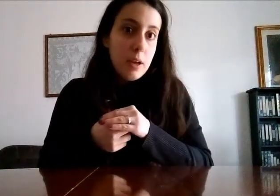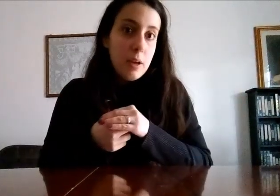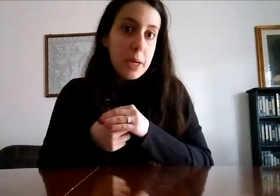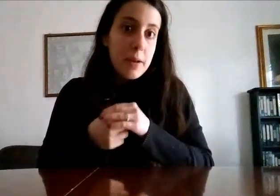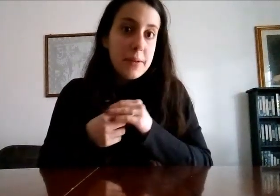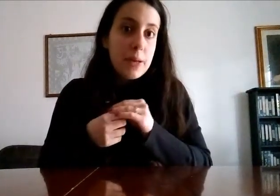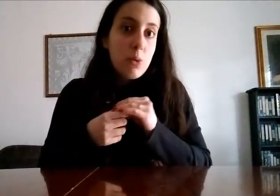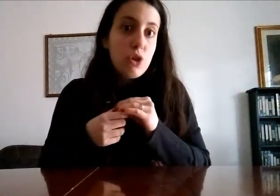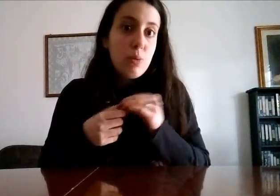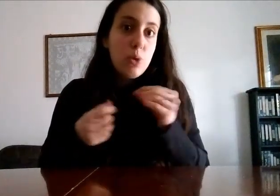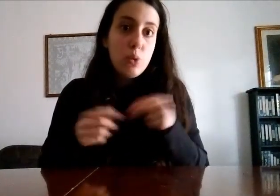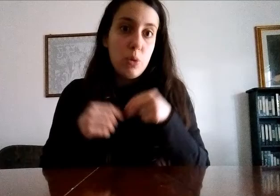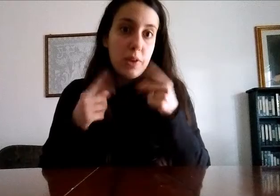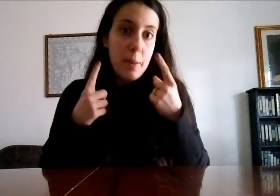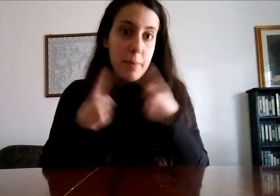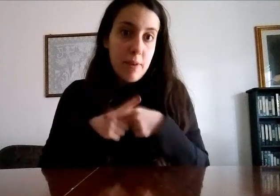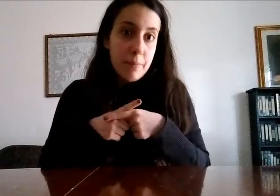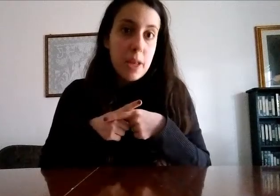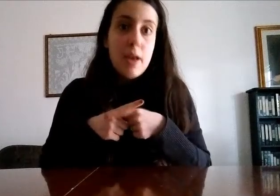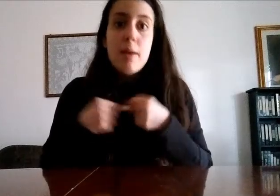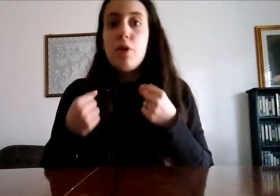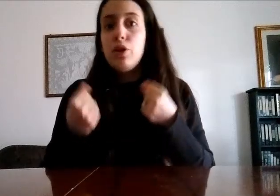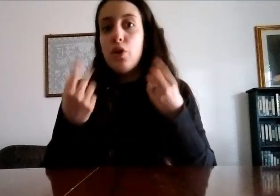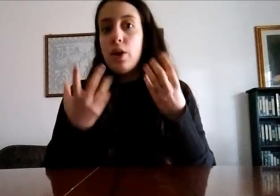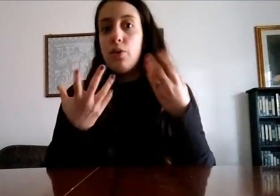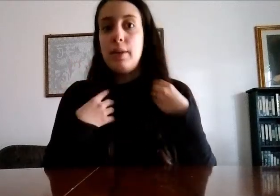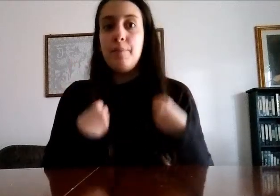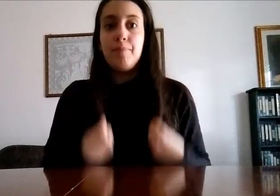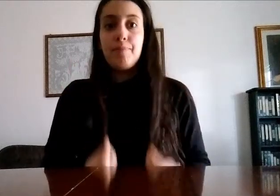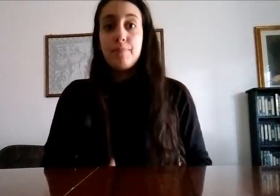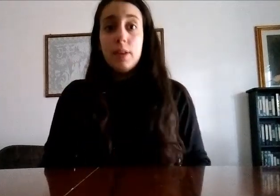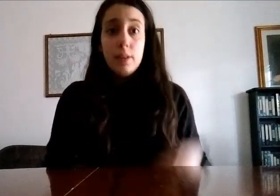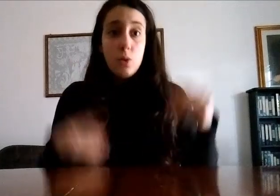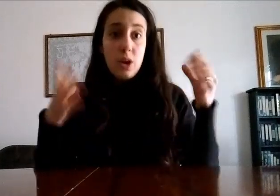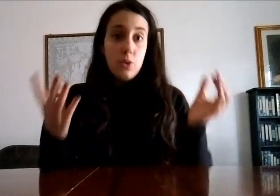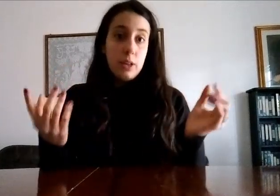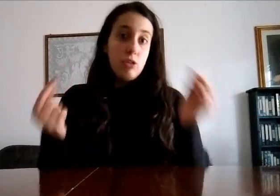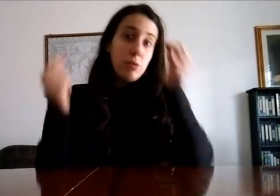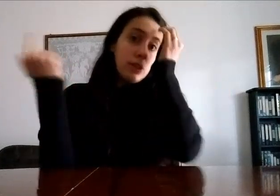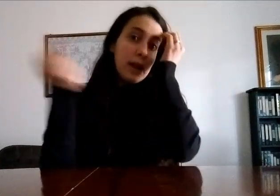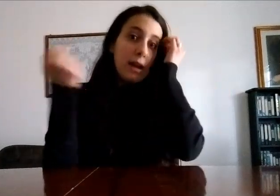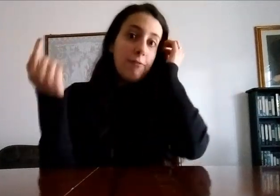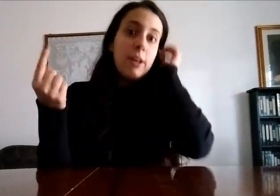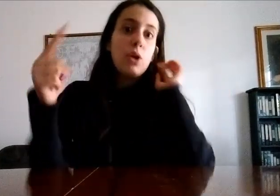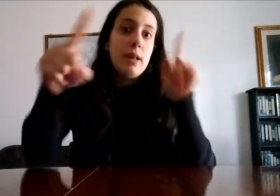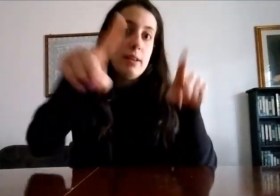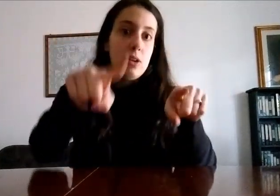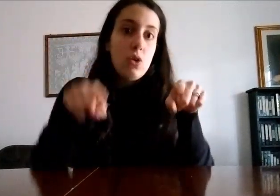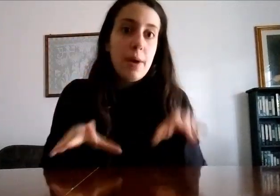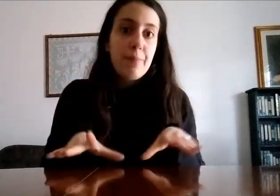perché arrivato a questo punto tutto potrebbe fa però dico una cosa dico una cosa ci può stare anche il fatto che la signora